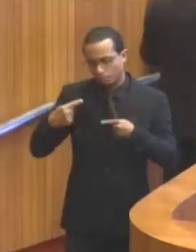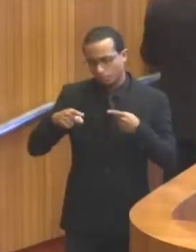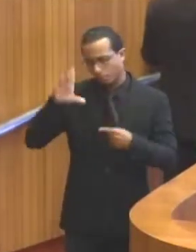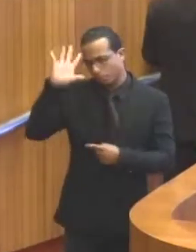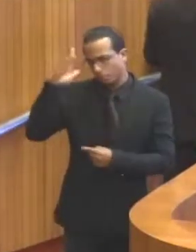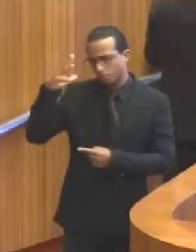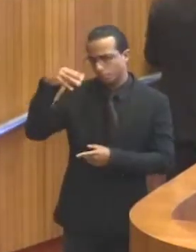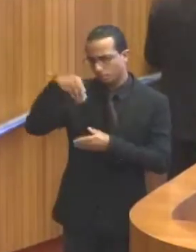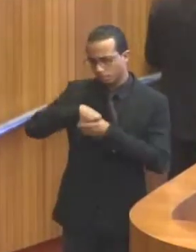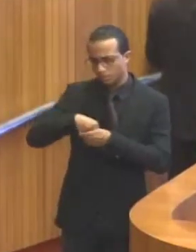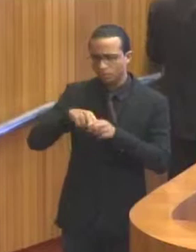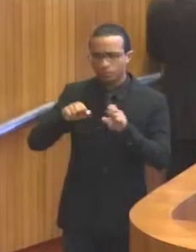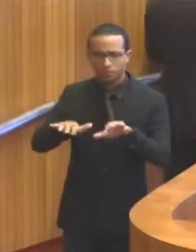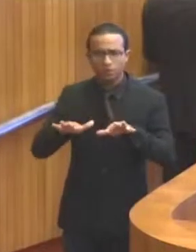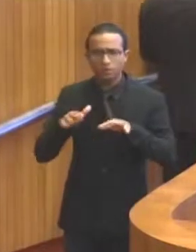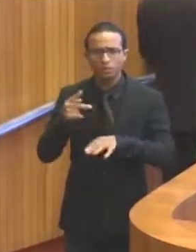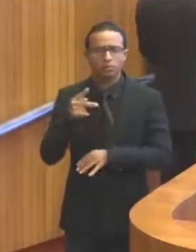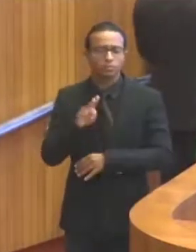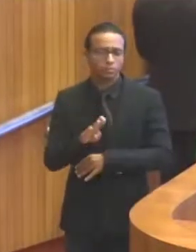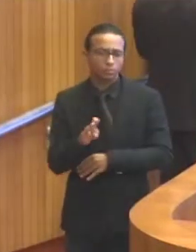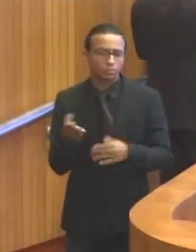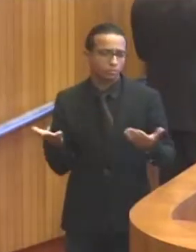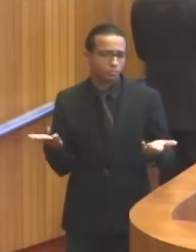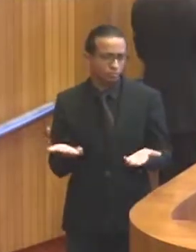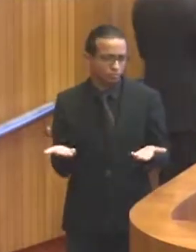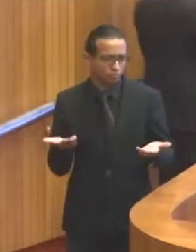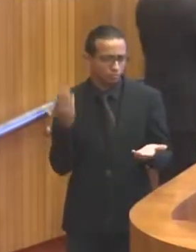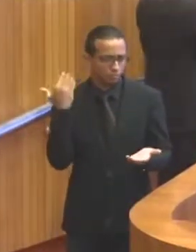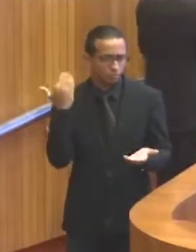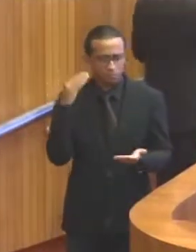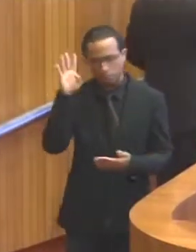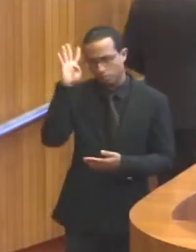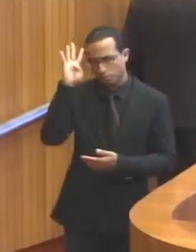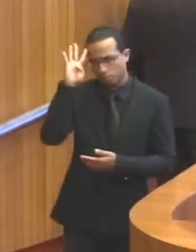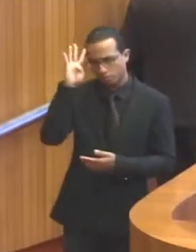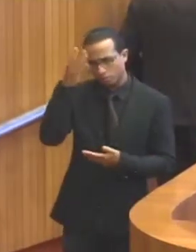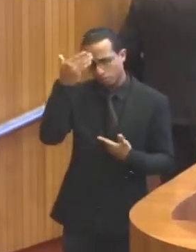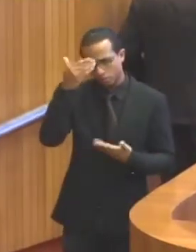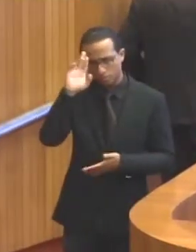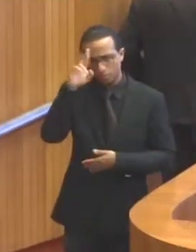deliberamos nessa audiência que aconteceu na quarta-feira passada. Muito obrigado, Sr. Presidente.